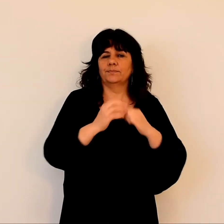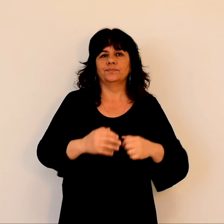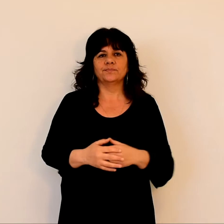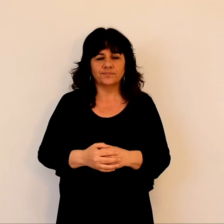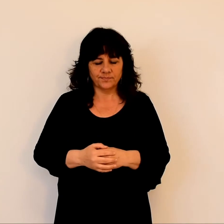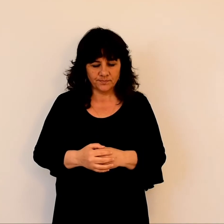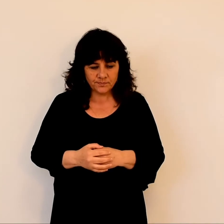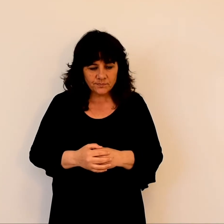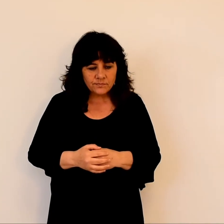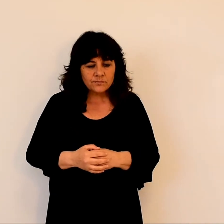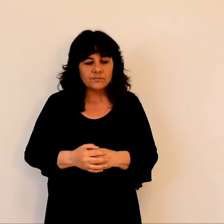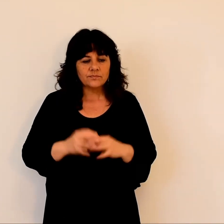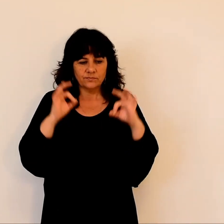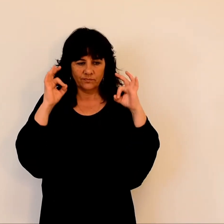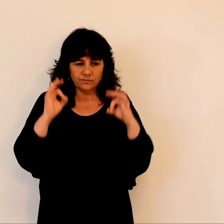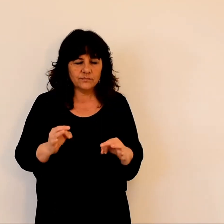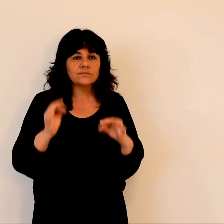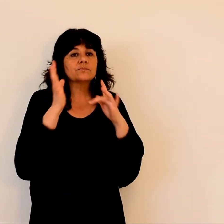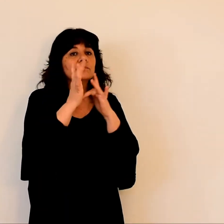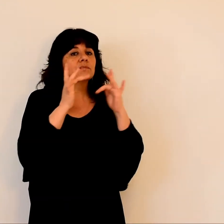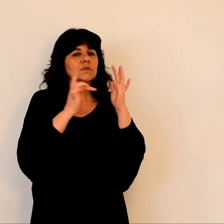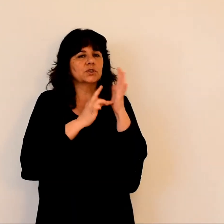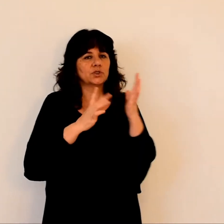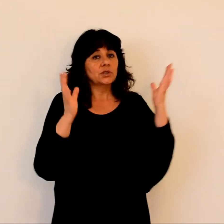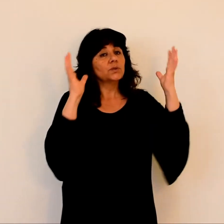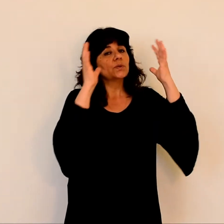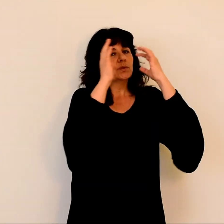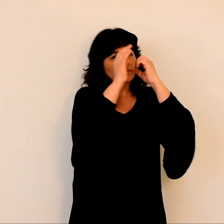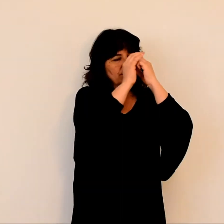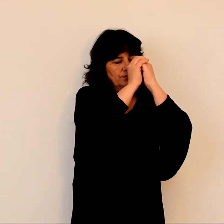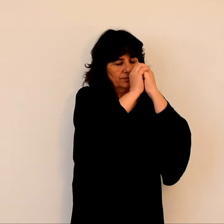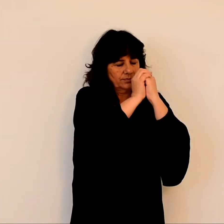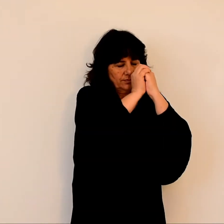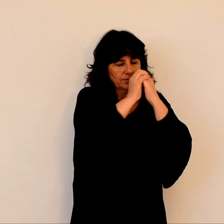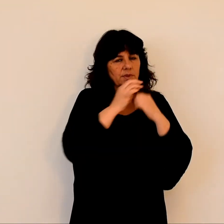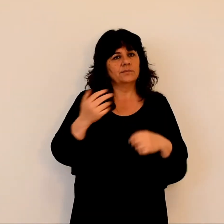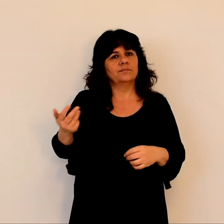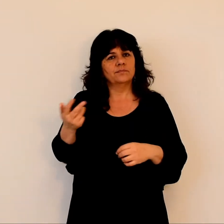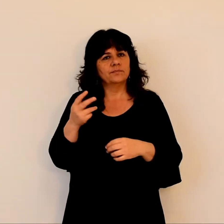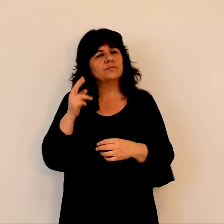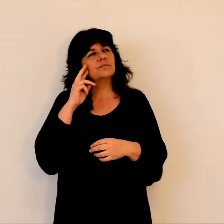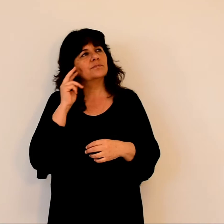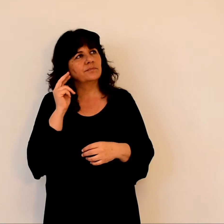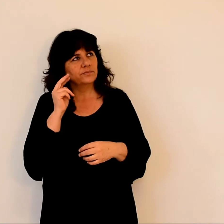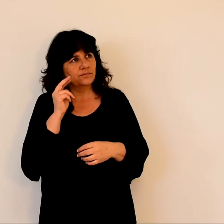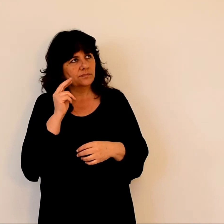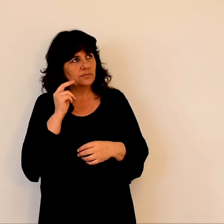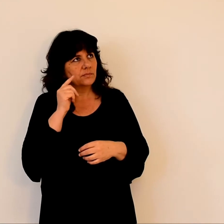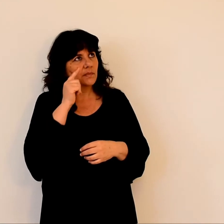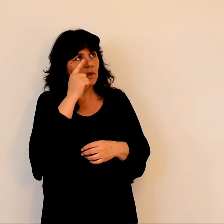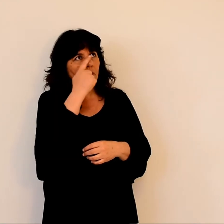Pendant qu'il priait, l'aspect de son visage devint autre, et ses vêtements